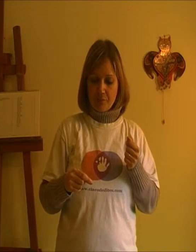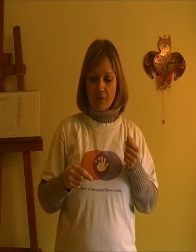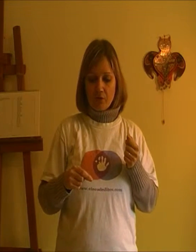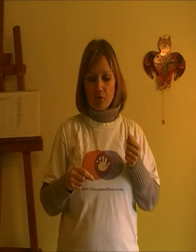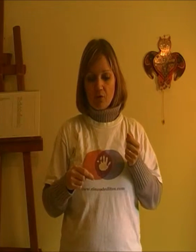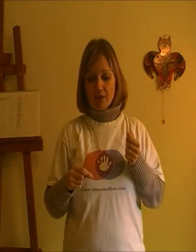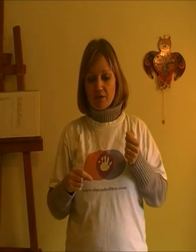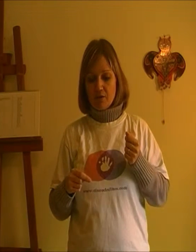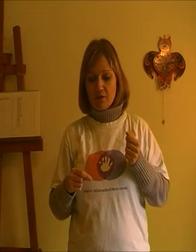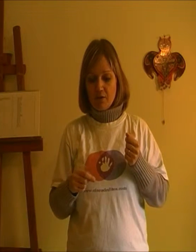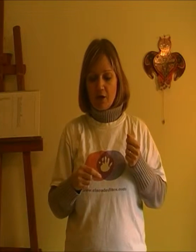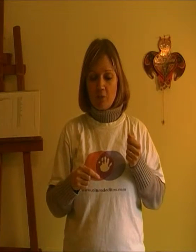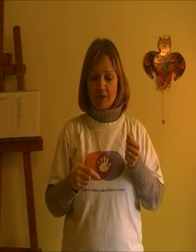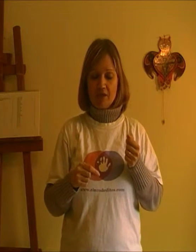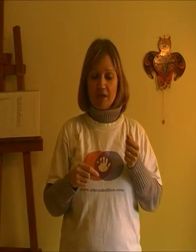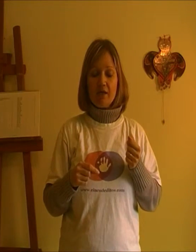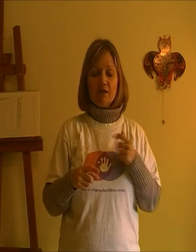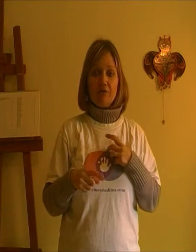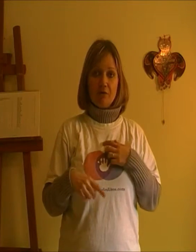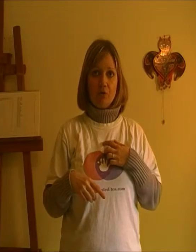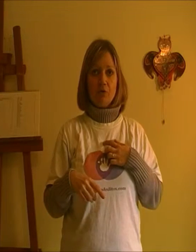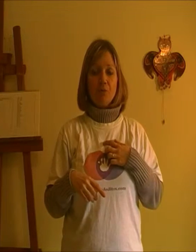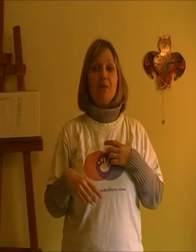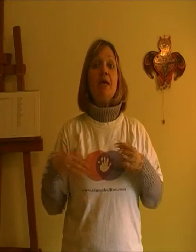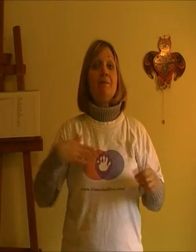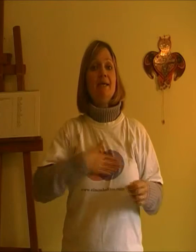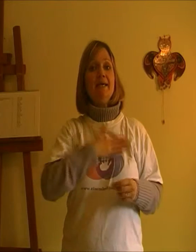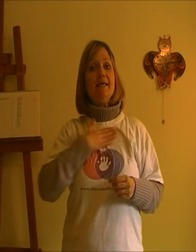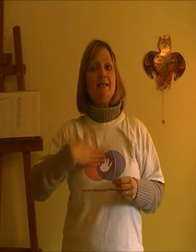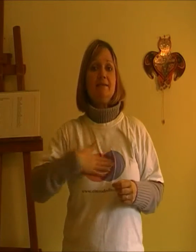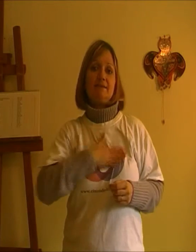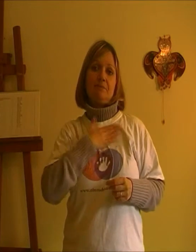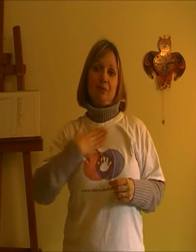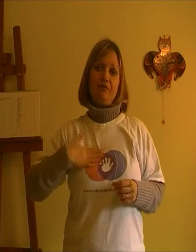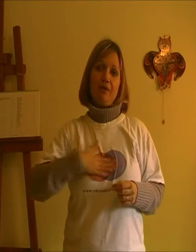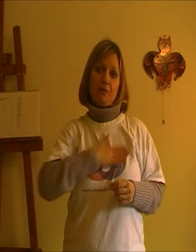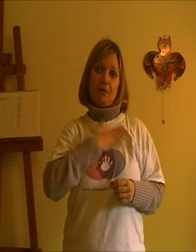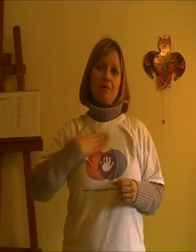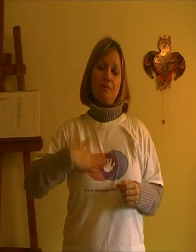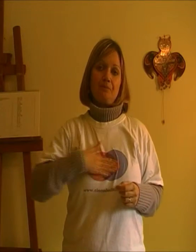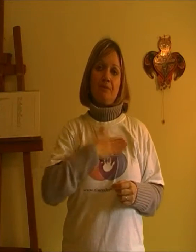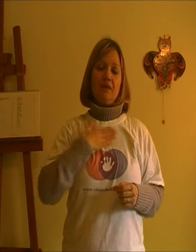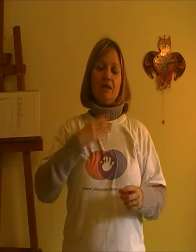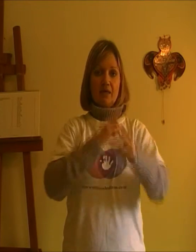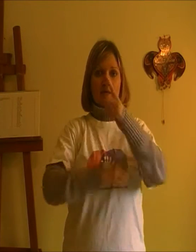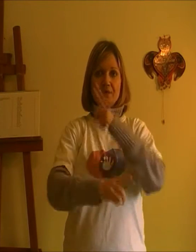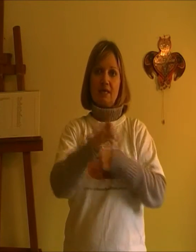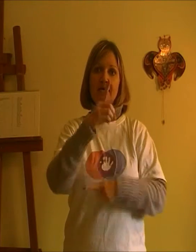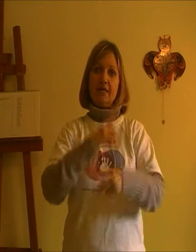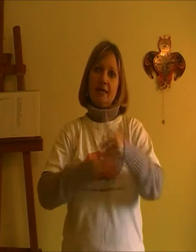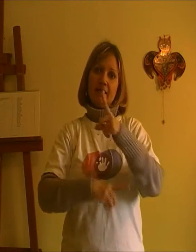You'll always know how much I love you. Please, por favor, keep signing,